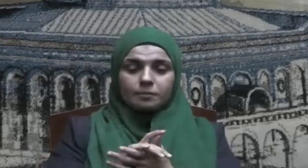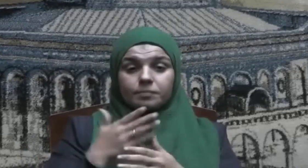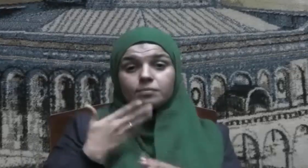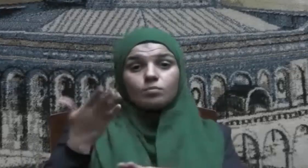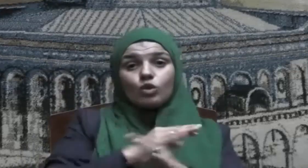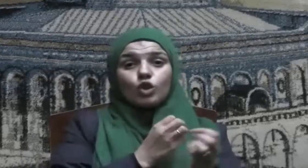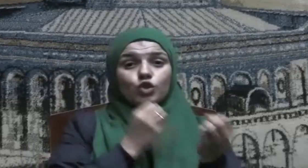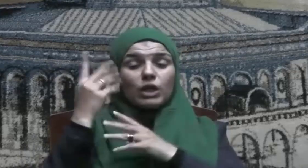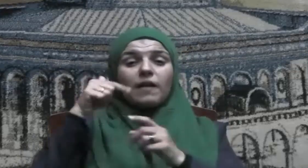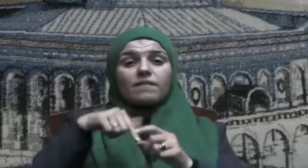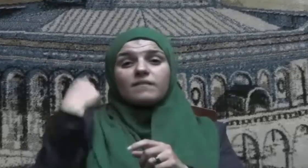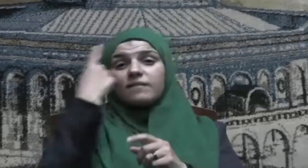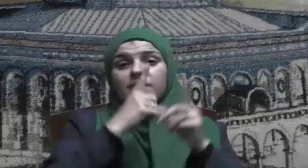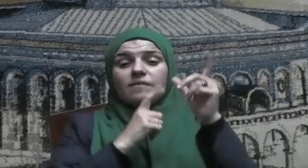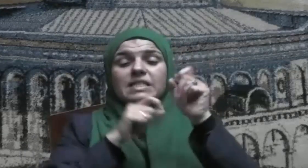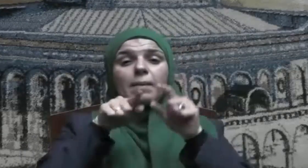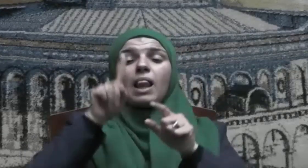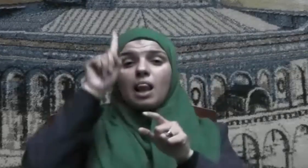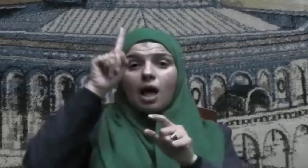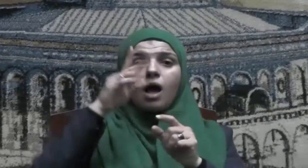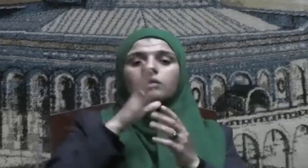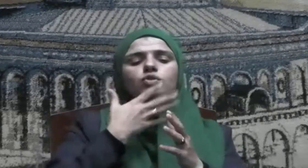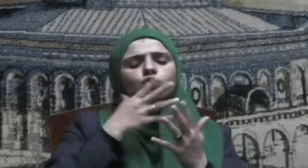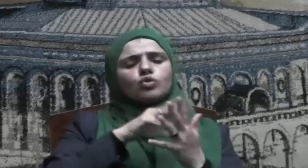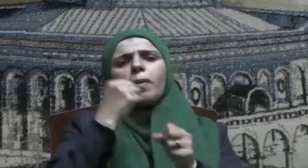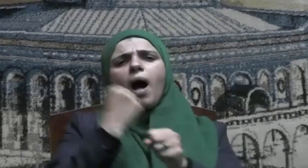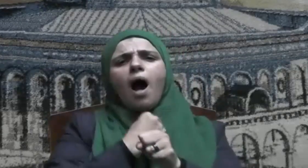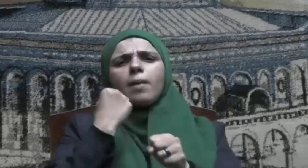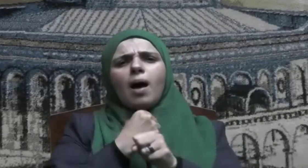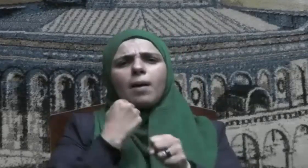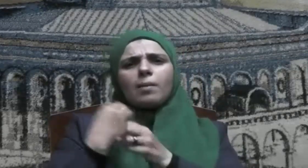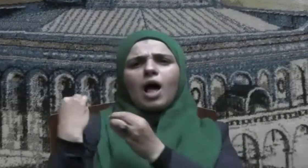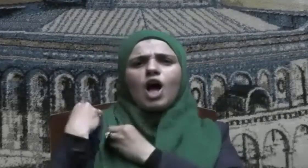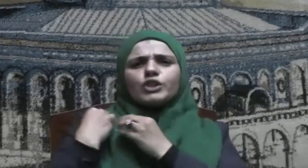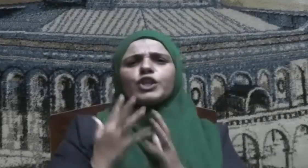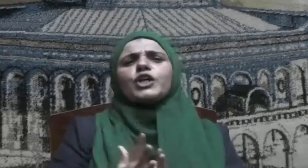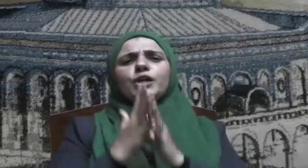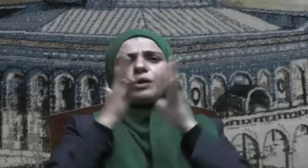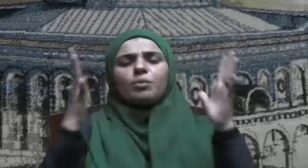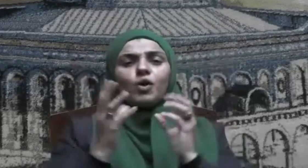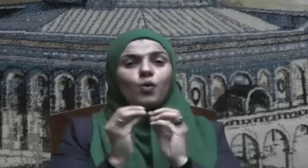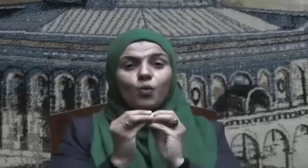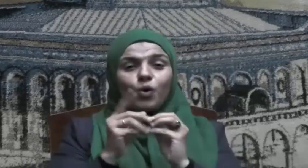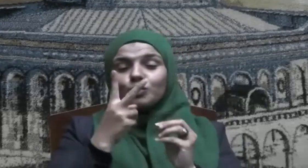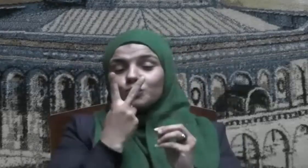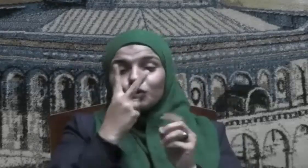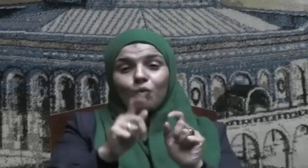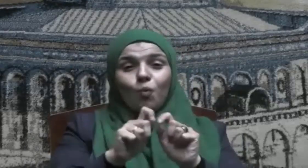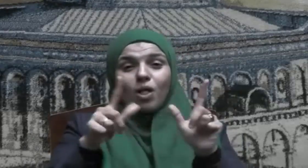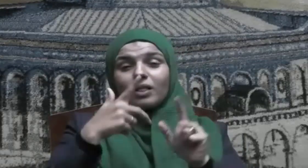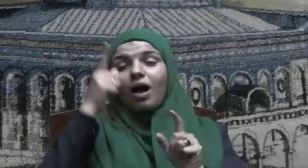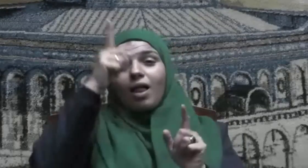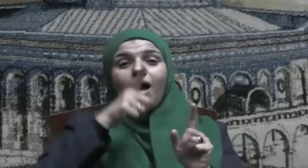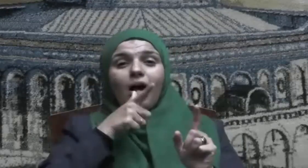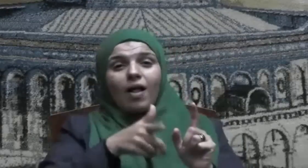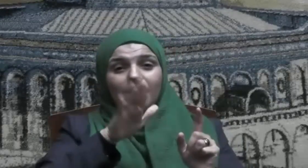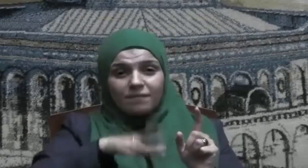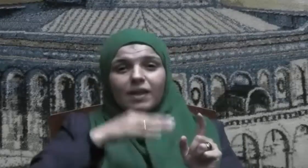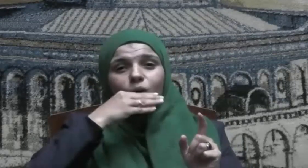في سبيل الله عز وجل سمراجاً عظيمة منها ما أرى الله تعالى به في كتابه